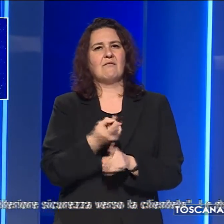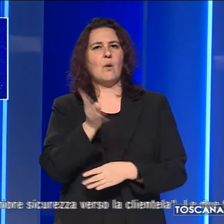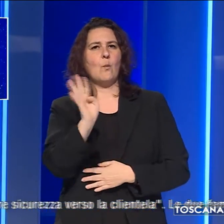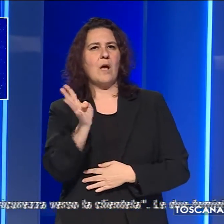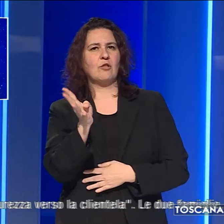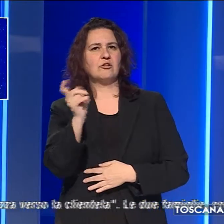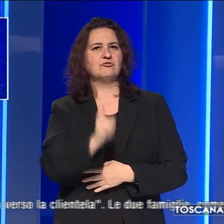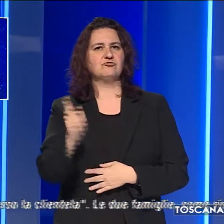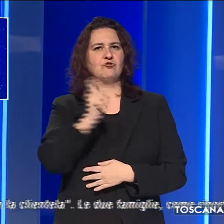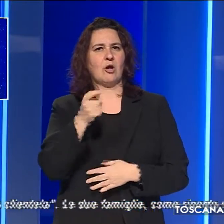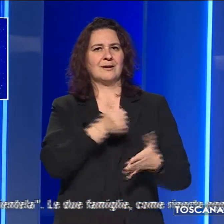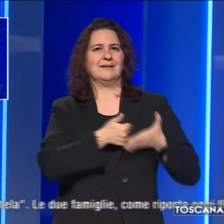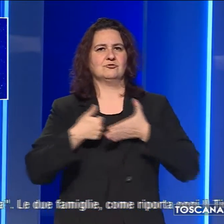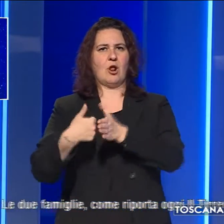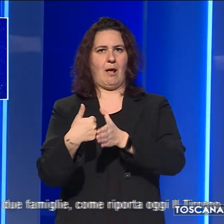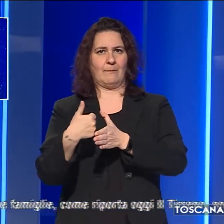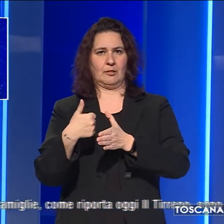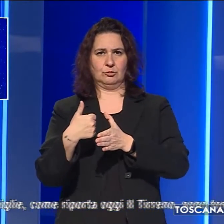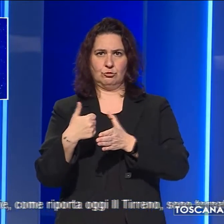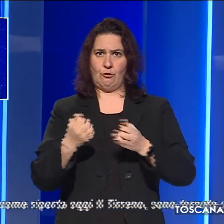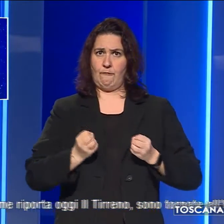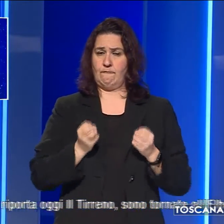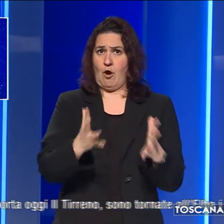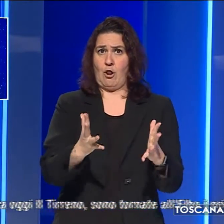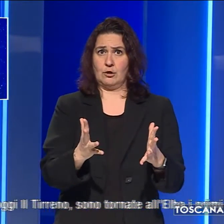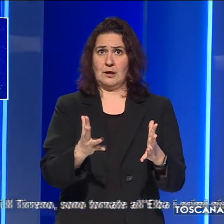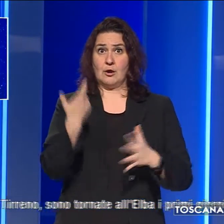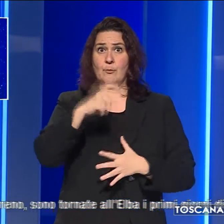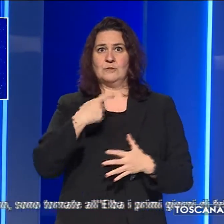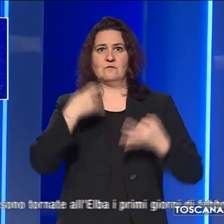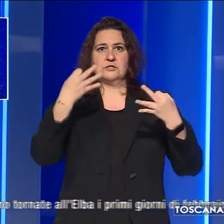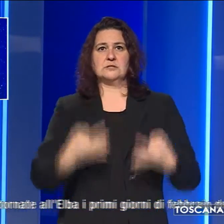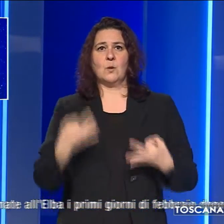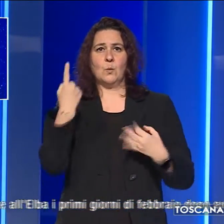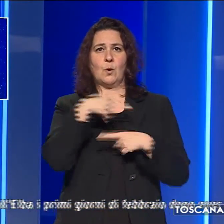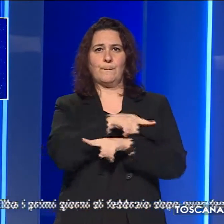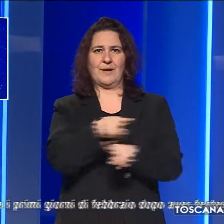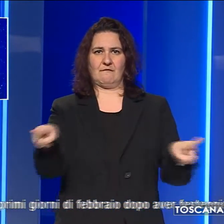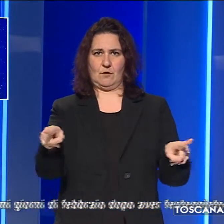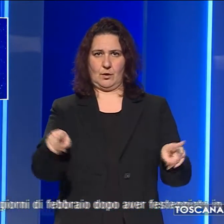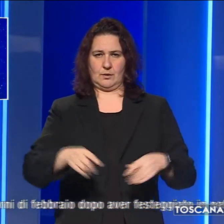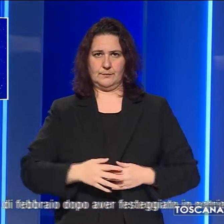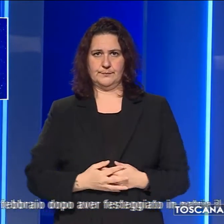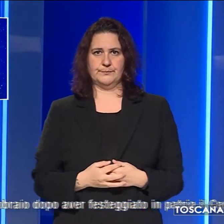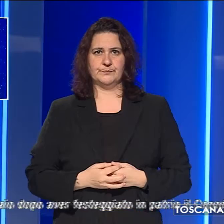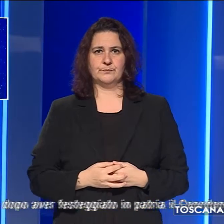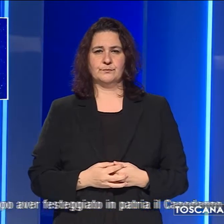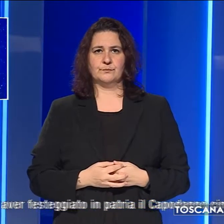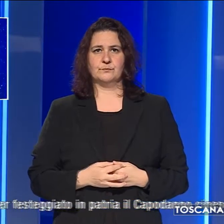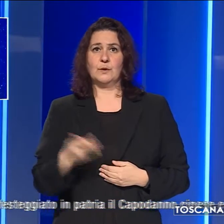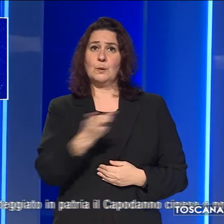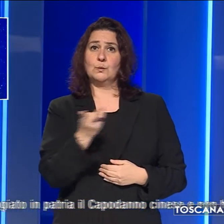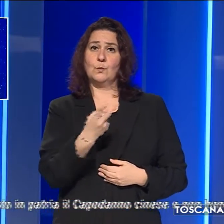giorni di quarantena volontaria per ulteriore sicurezza verso la clientela. Le due